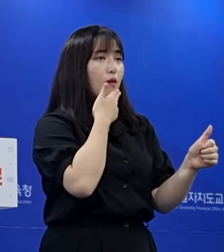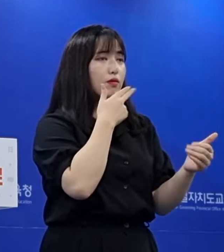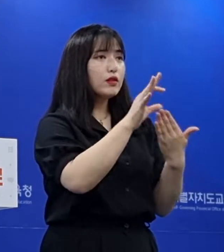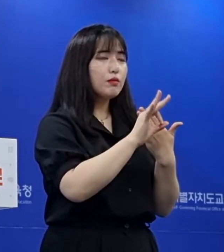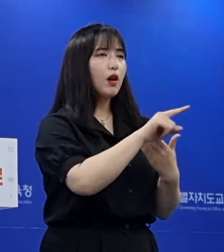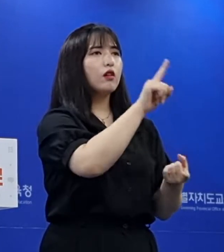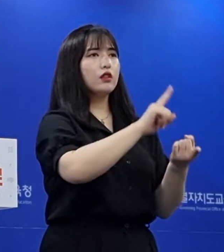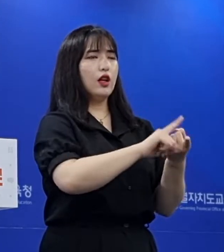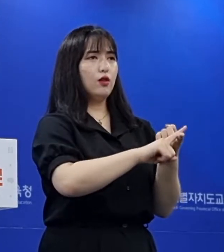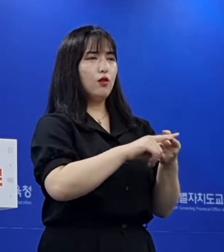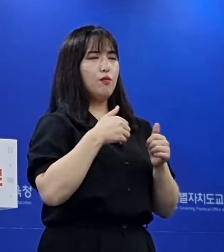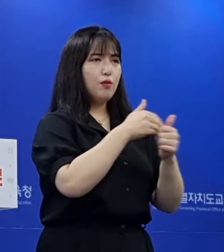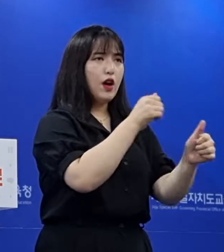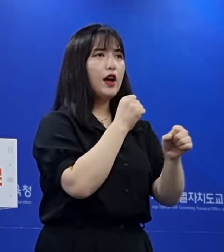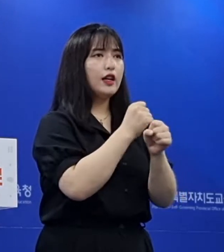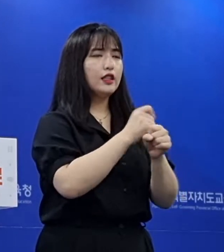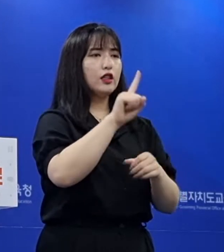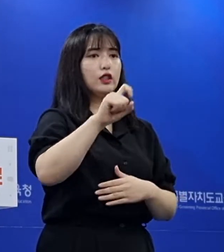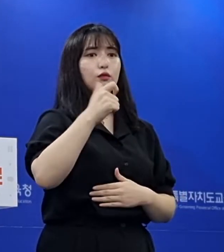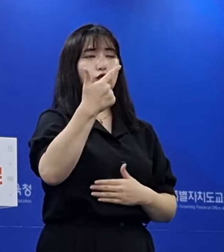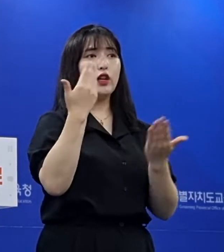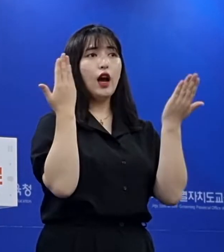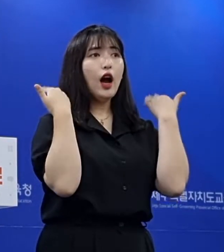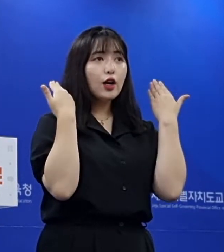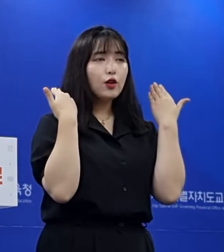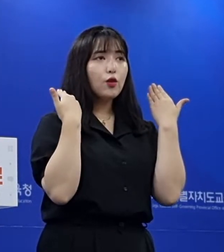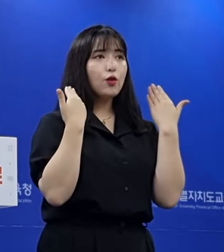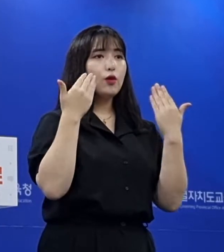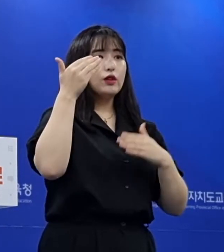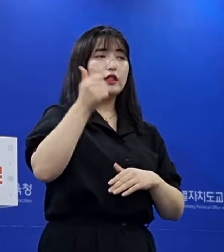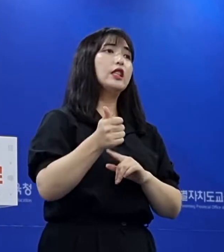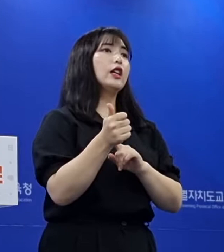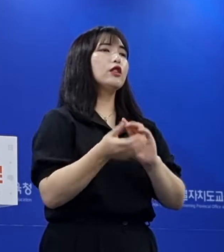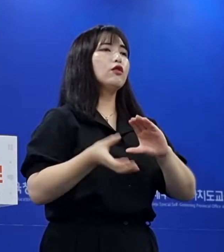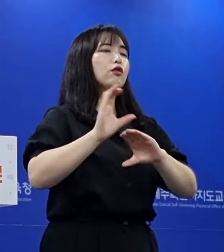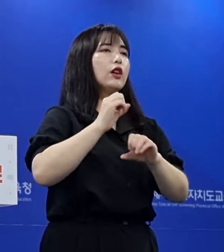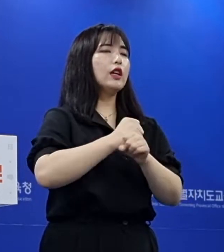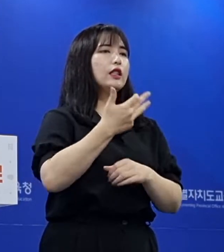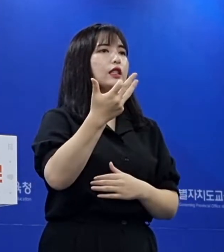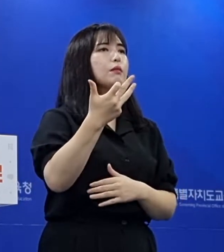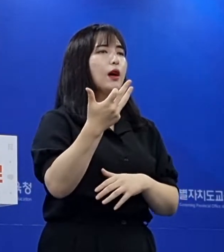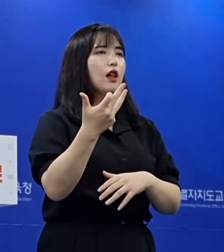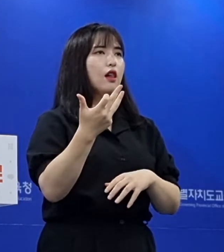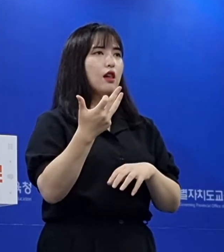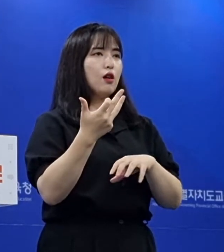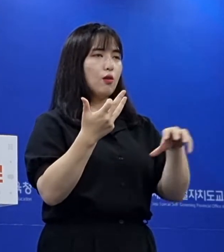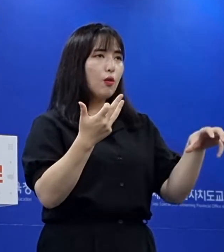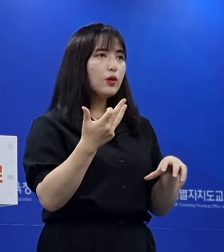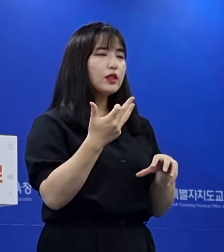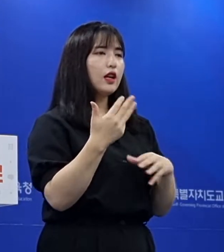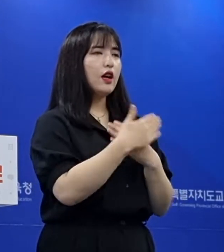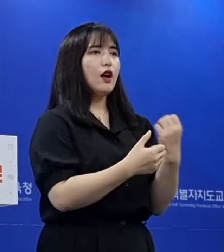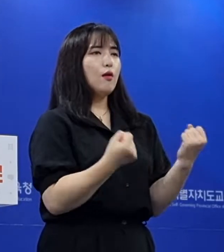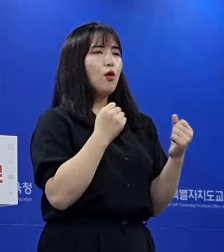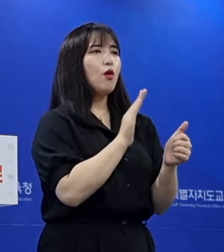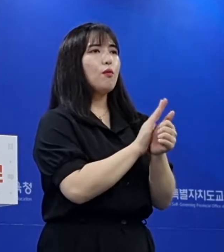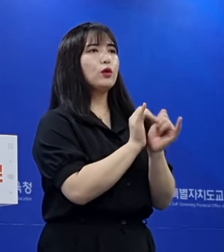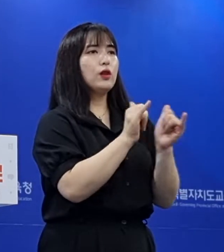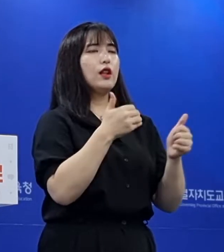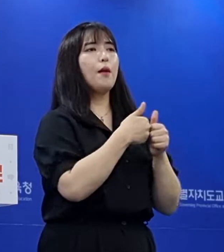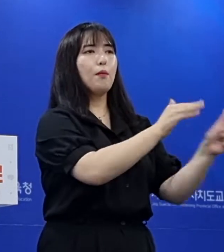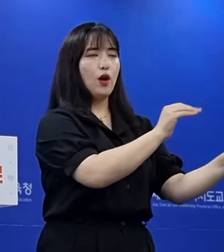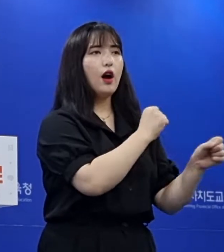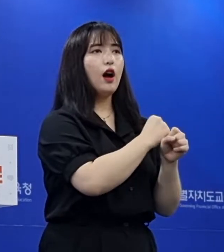지원도 그대로 유지하여 기존 16개 학교에 군교장 이곳을 추가한 총 18개 학교에 보건보조 인력을